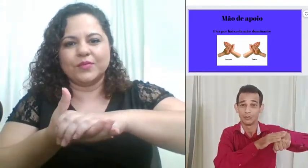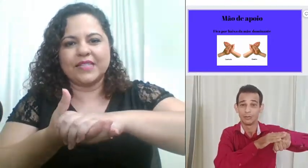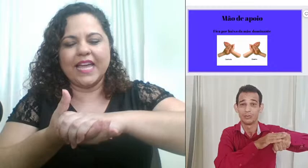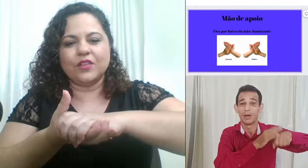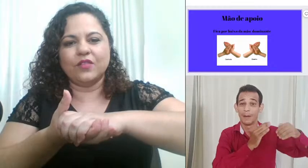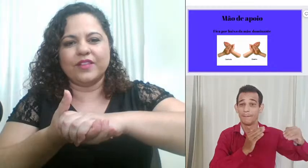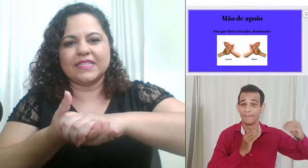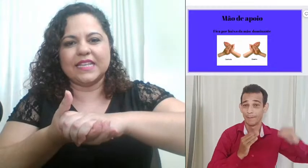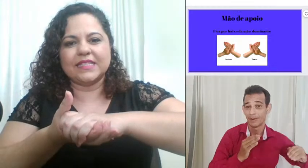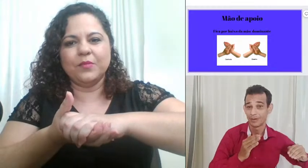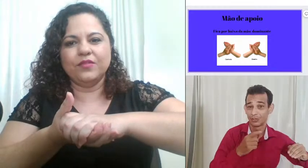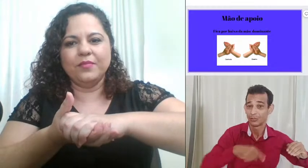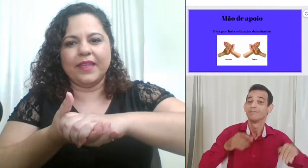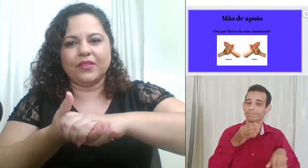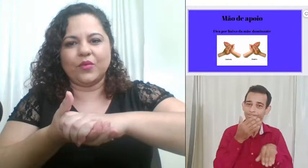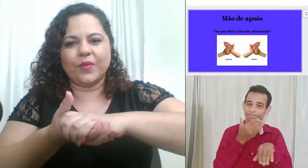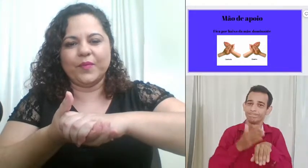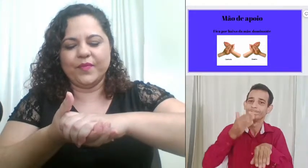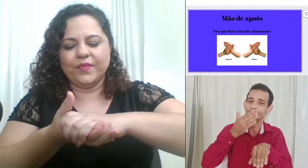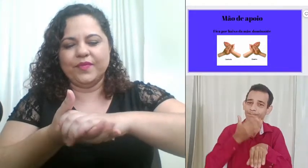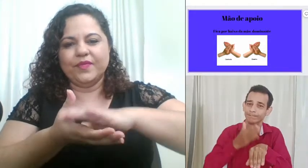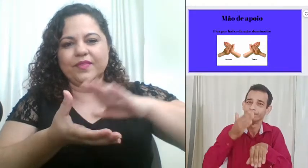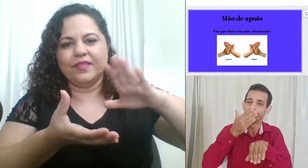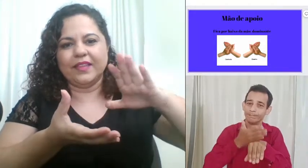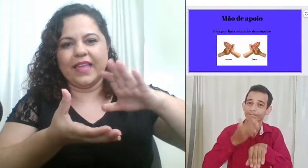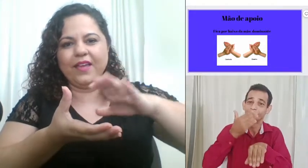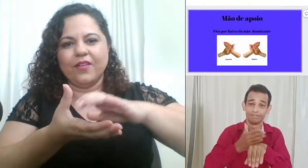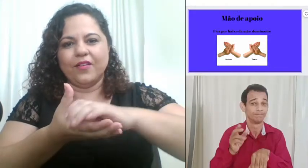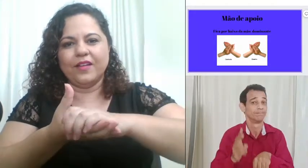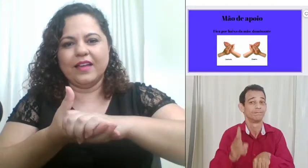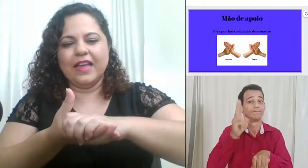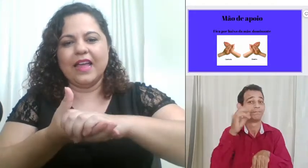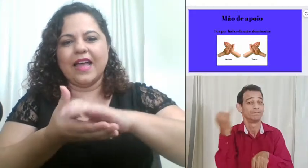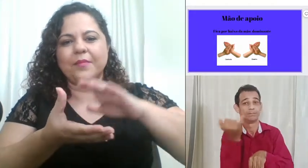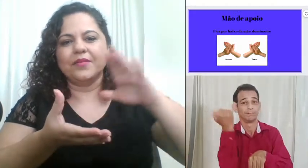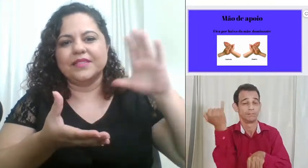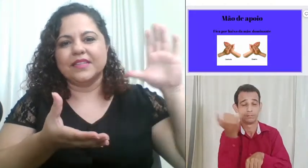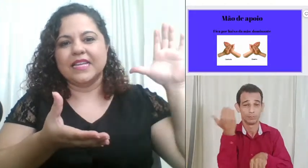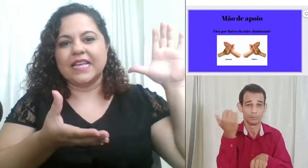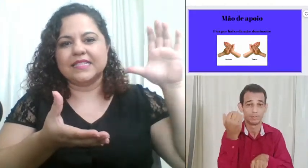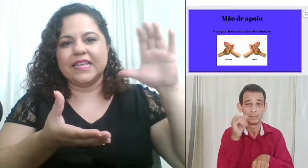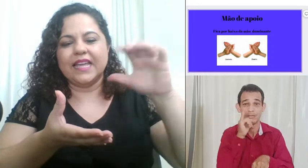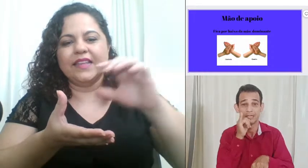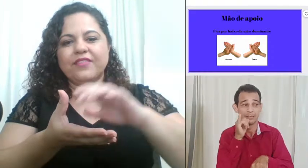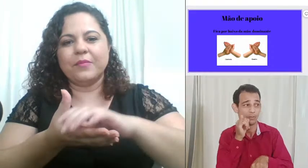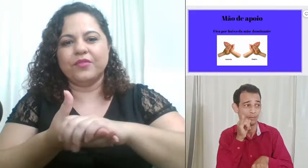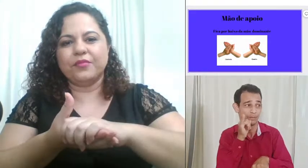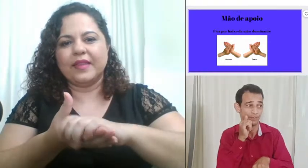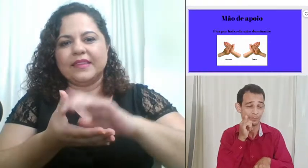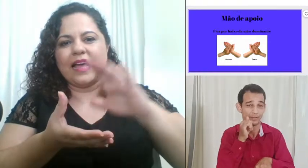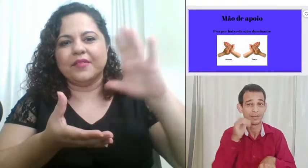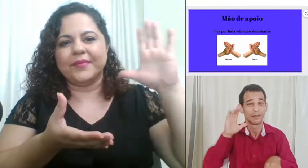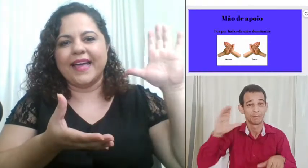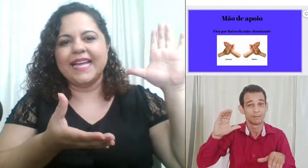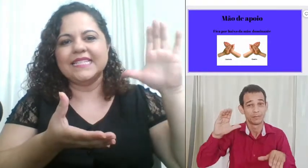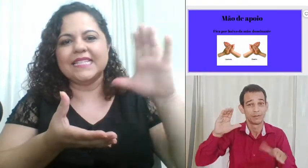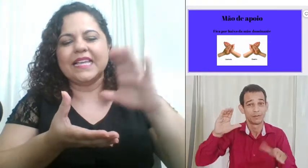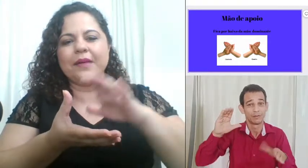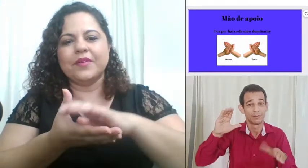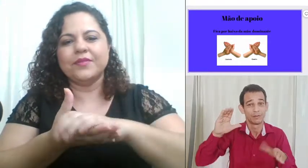certo eu vou fazer esse movimento né ó a mão esquerda vai movimentar mais e a mão